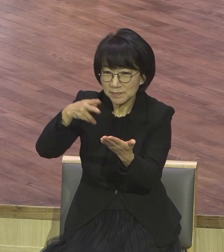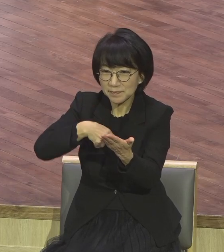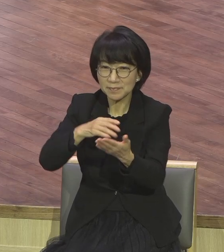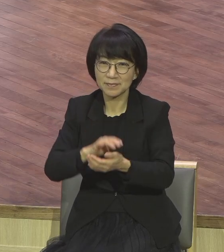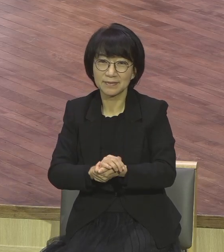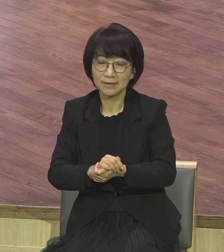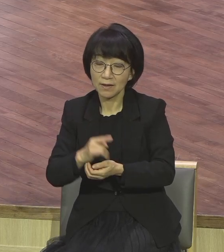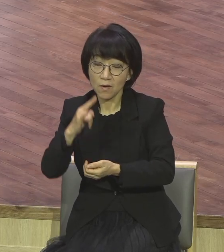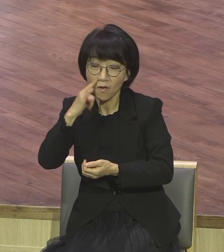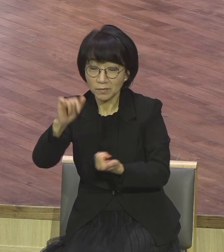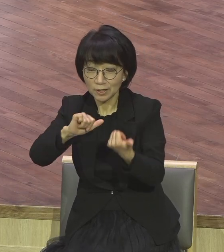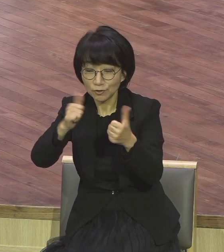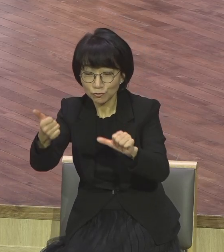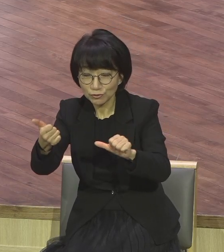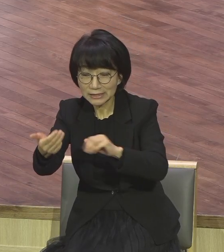성경 하나밖에 없어요.